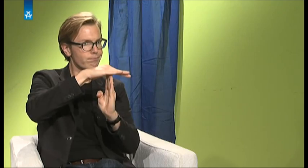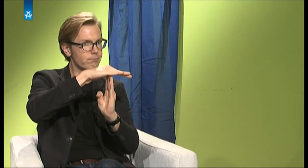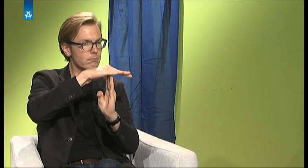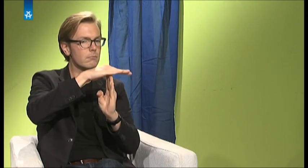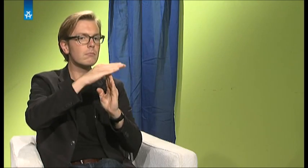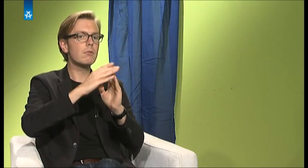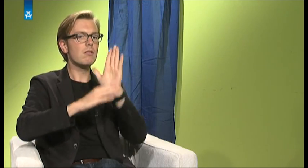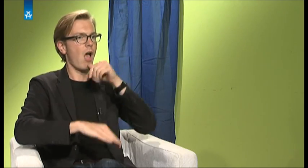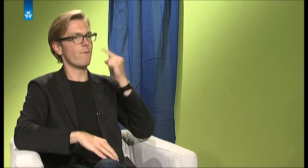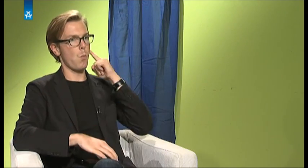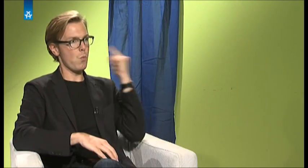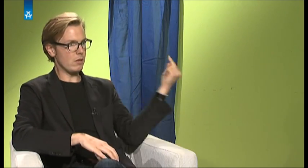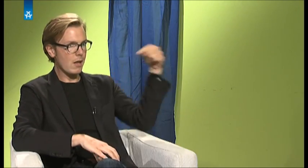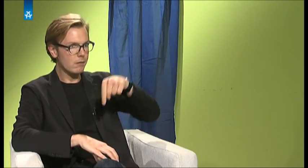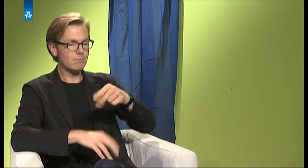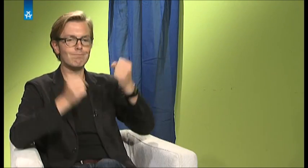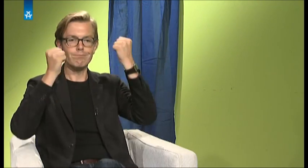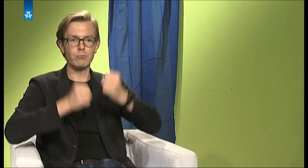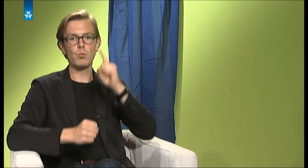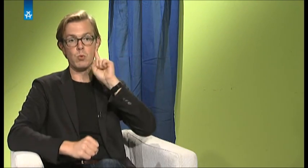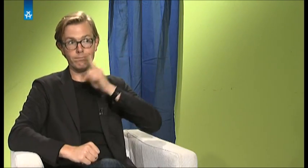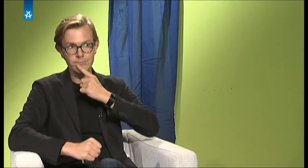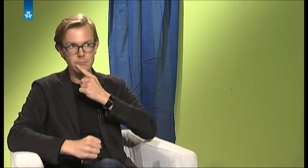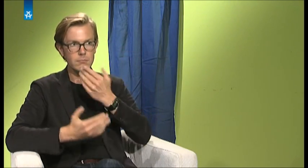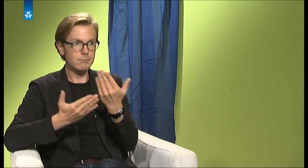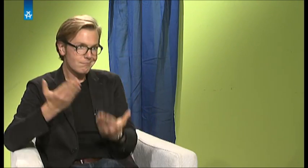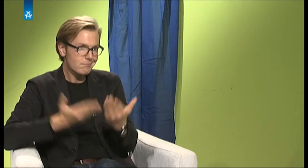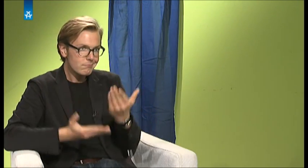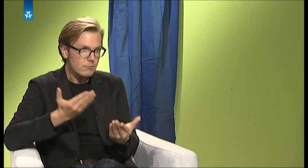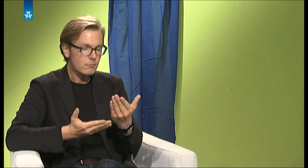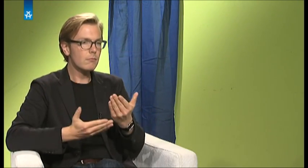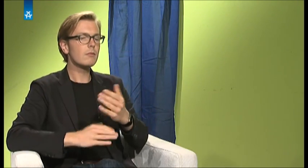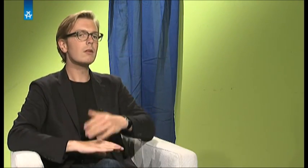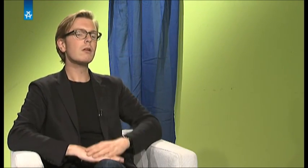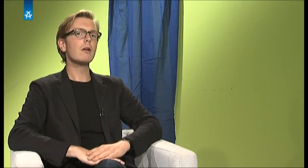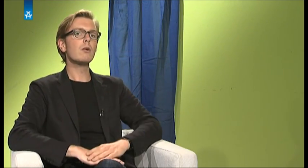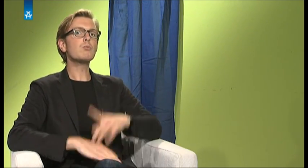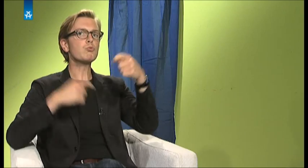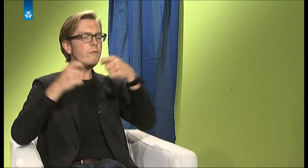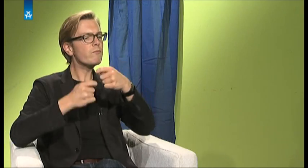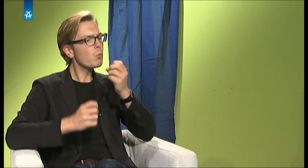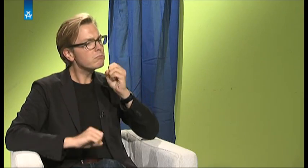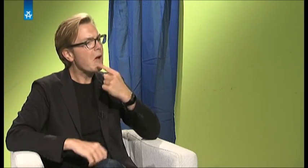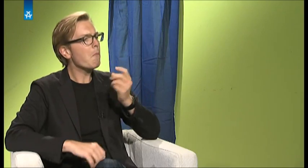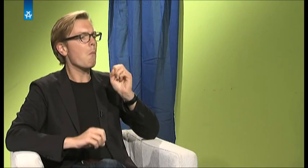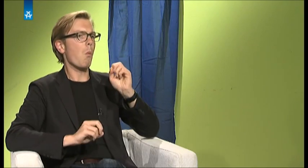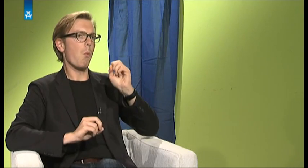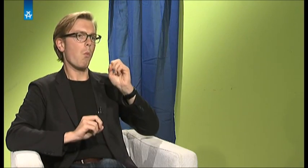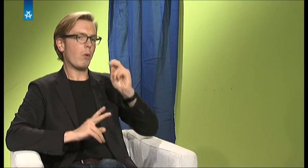Quotenregelungen gibt oder wie viele Hörende auch mit tauben Menschen da studieren dürfen. Die Stiftung hat dann ihr